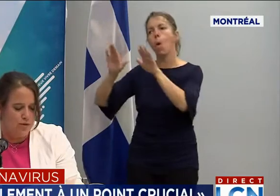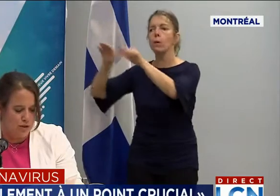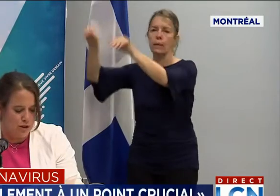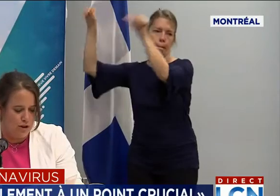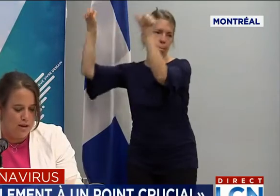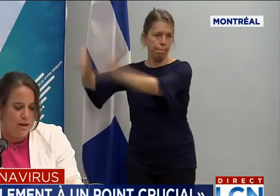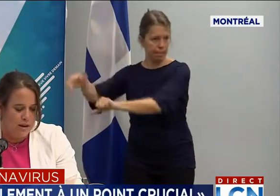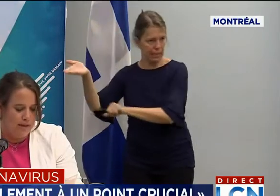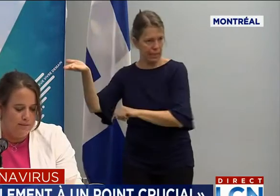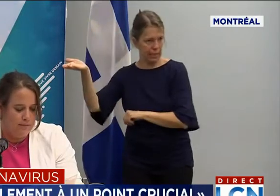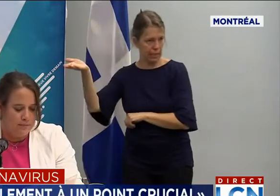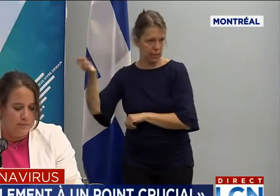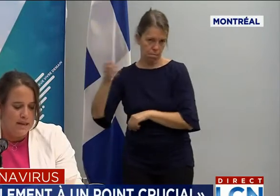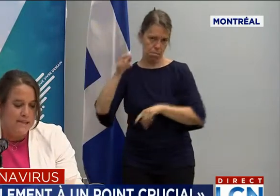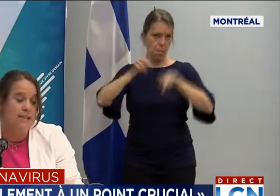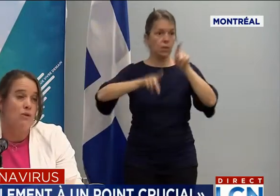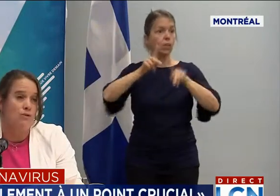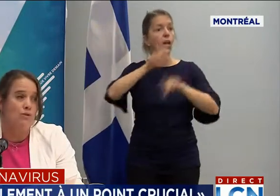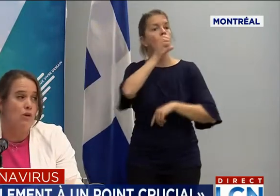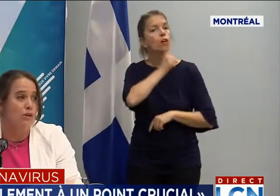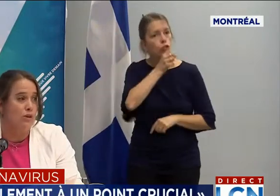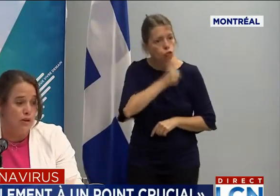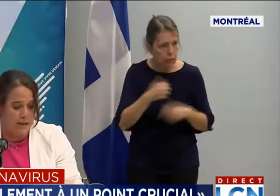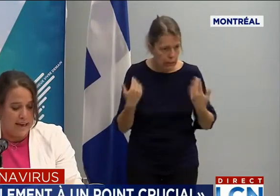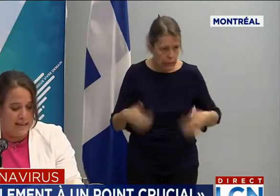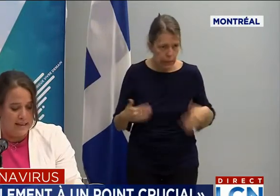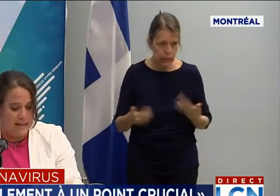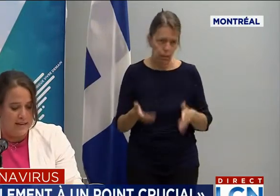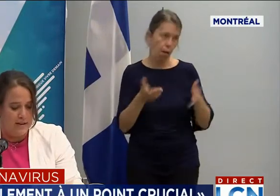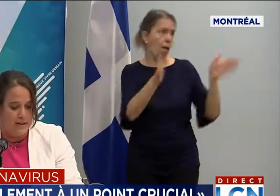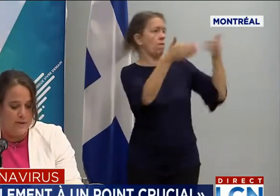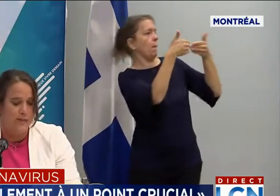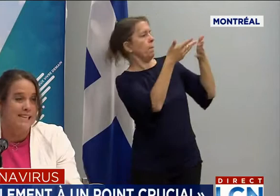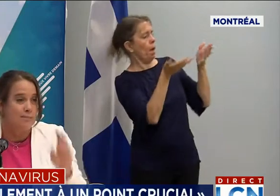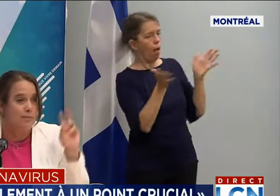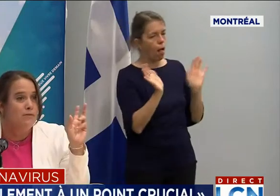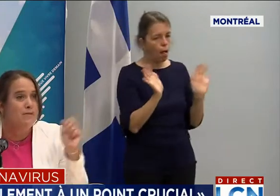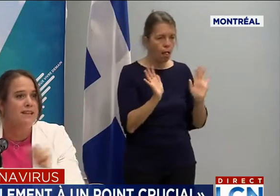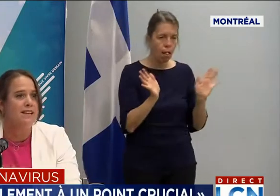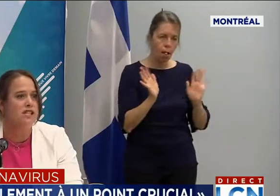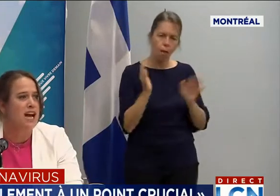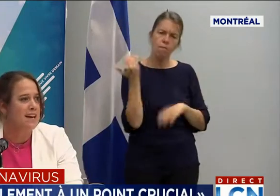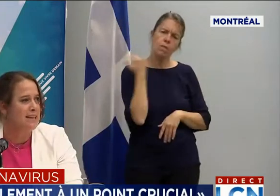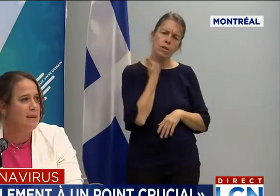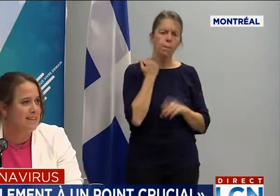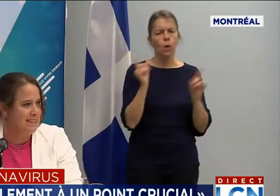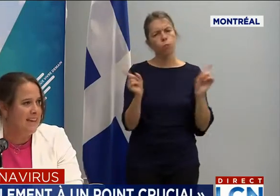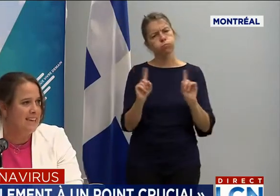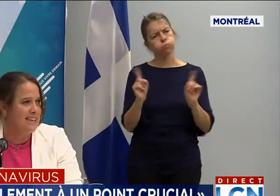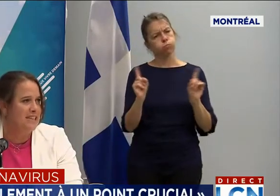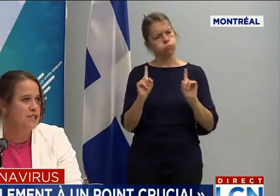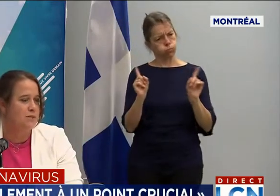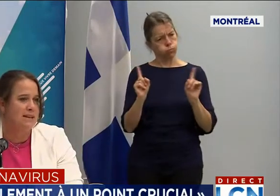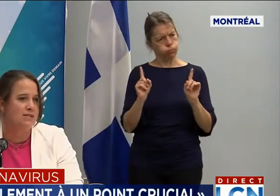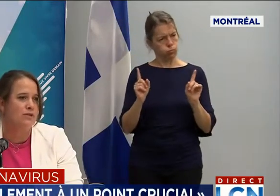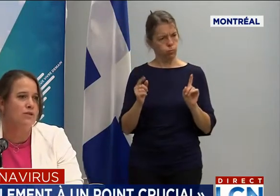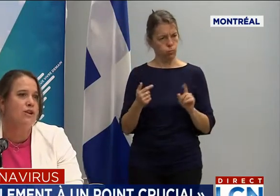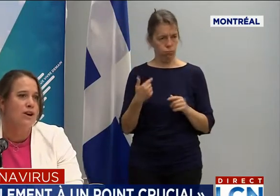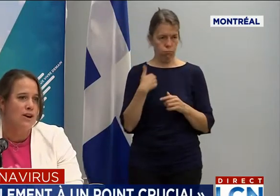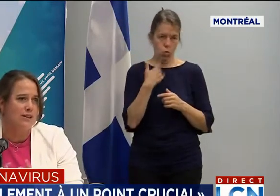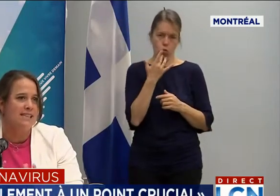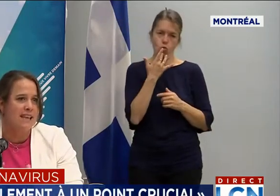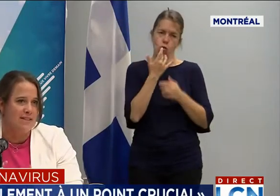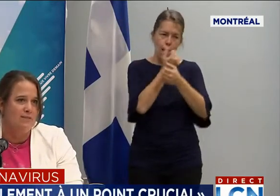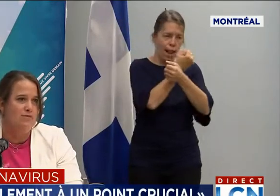aînés que chez nos jeunes. Si on veut donc garder cette chère liberté acquise, je pense